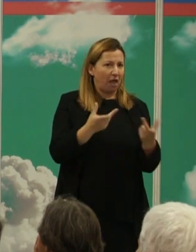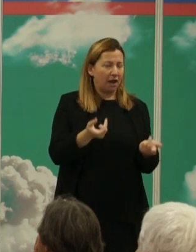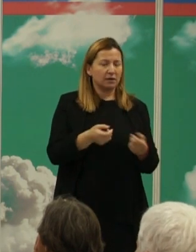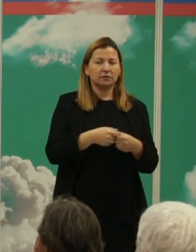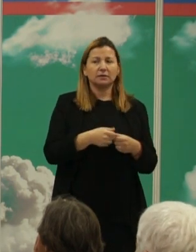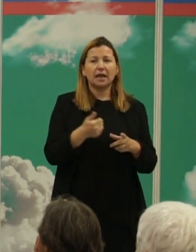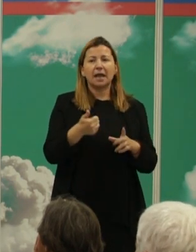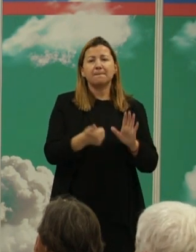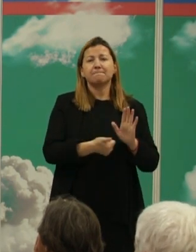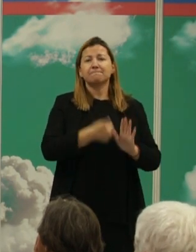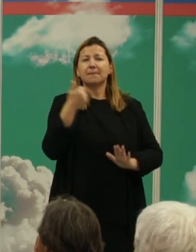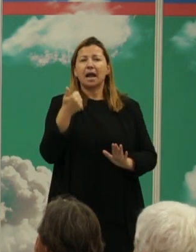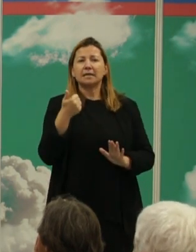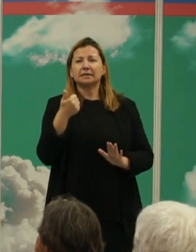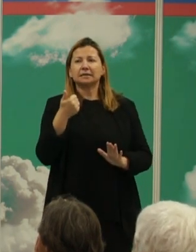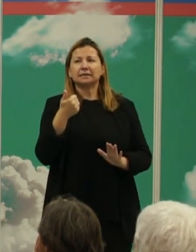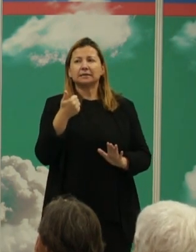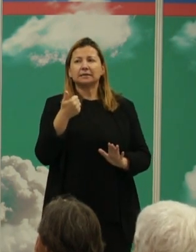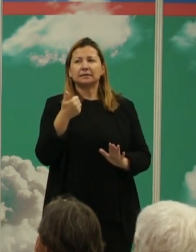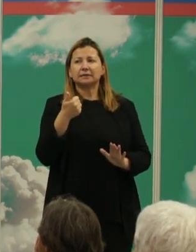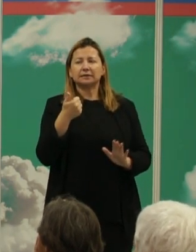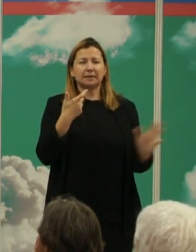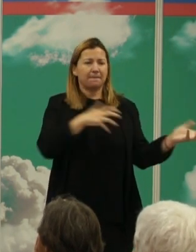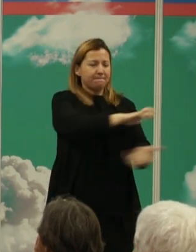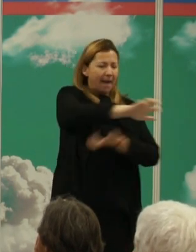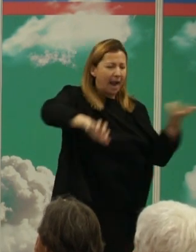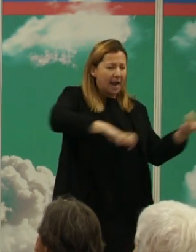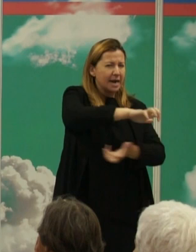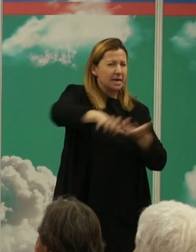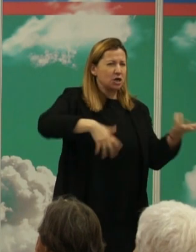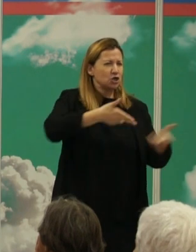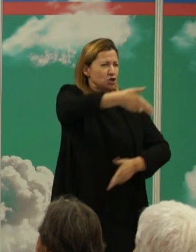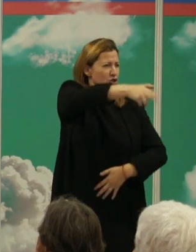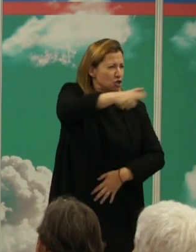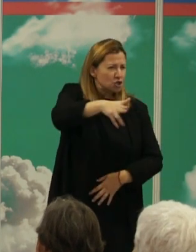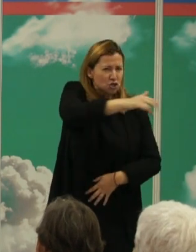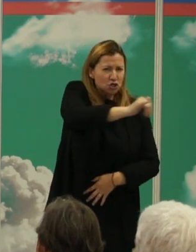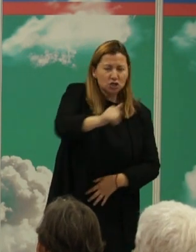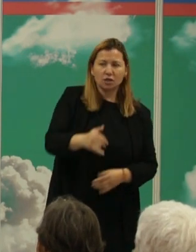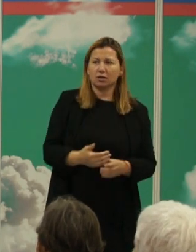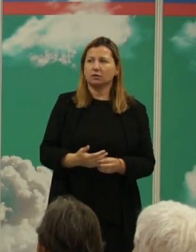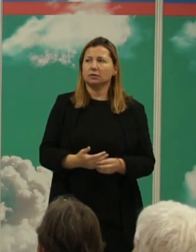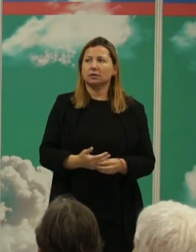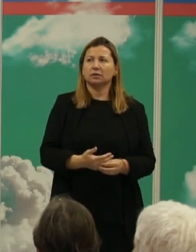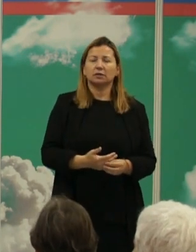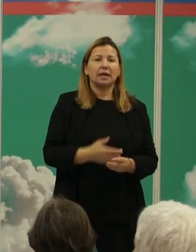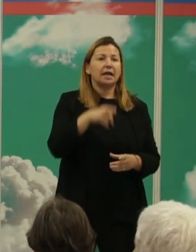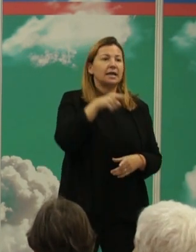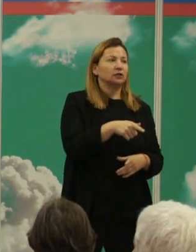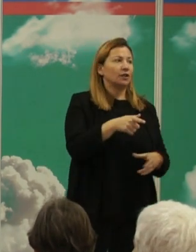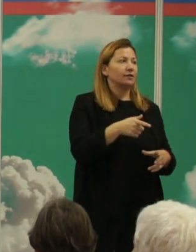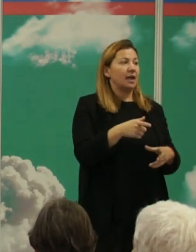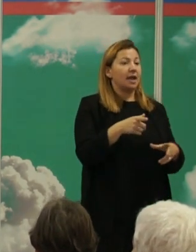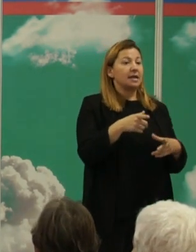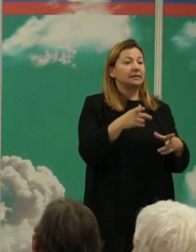tienen mucha más mucha más magnitud de violencia letal que las especies solitarias es decir ser social pues lleva un costo para